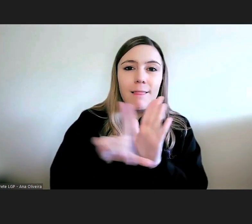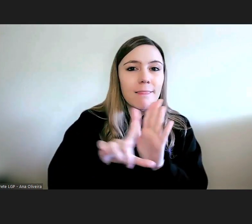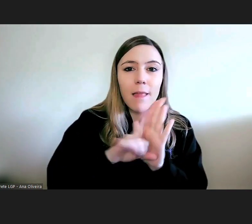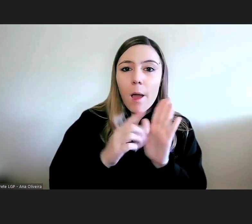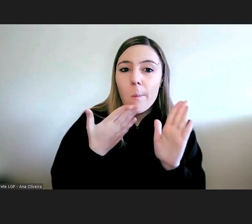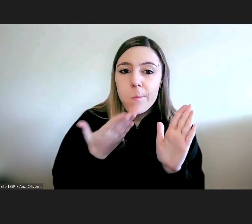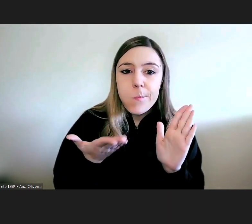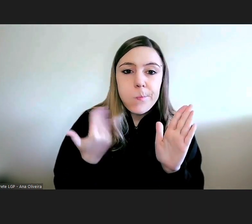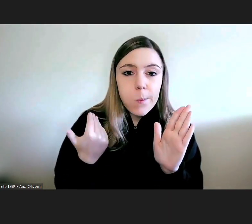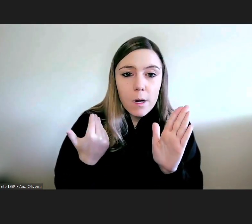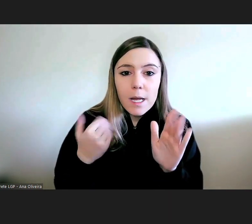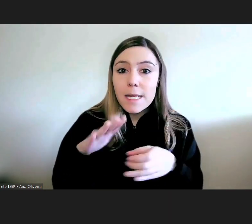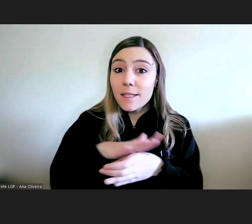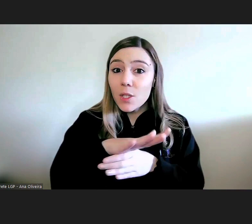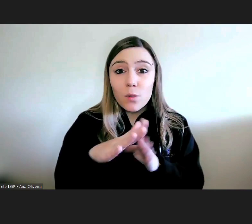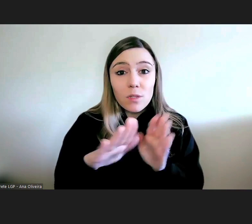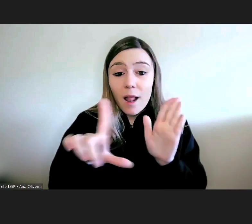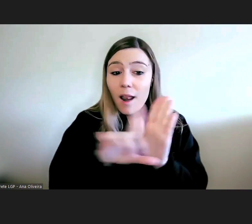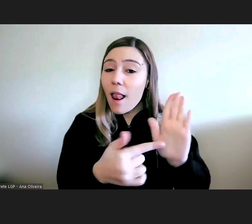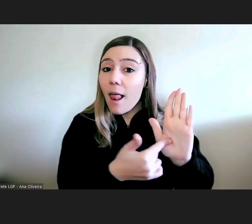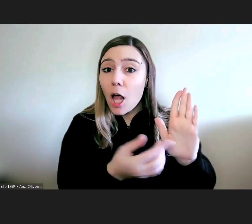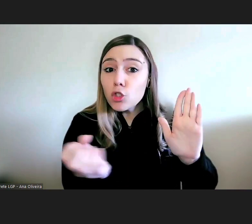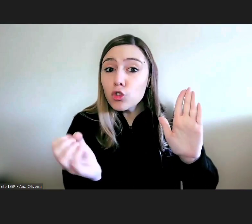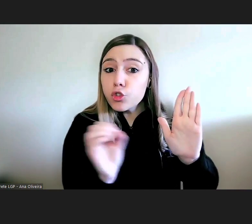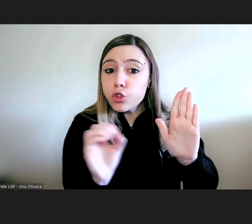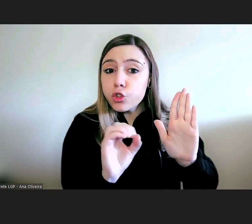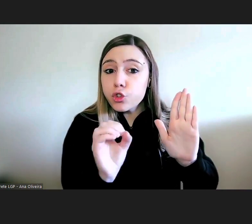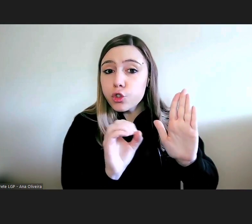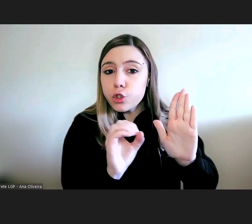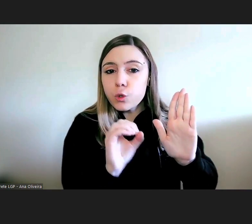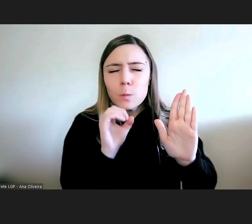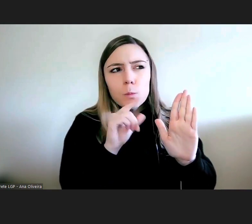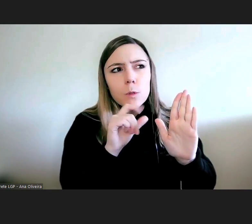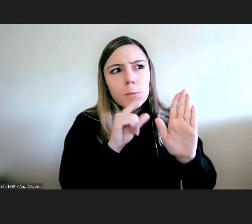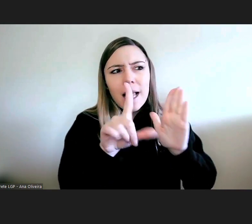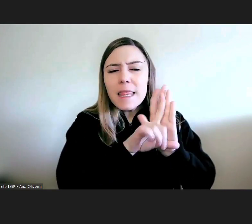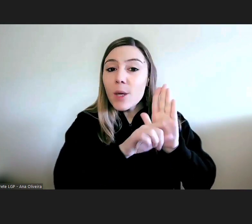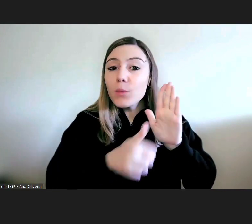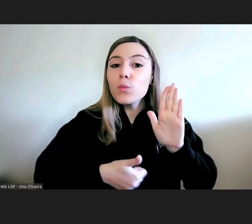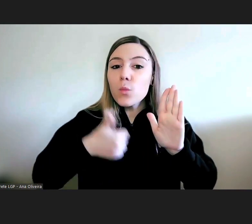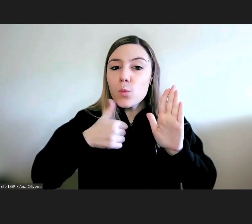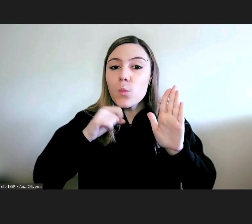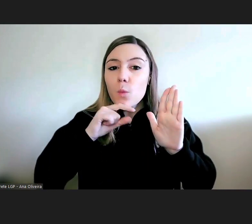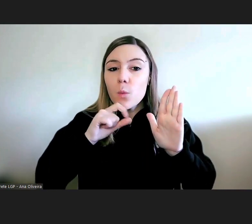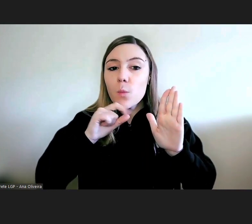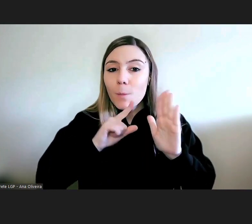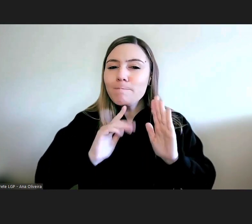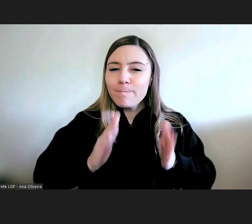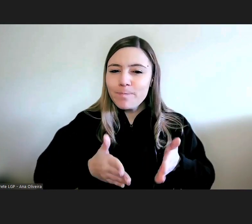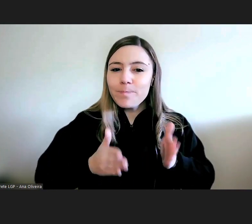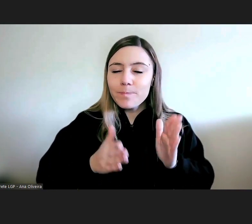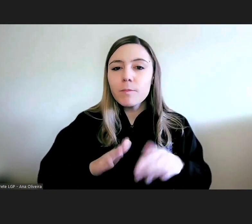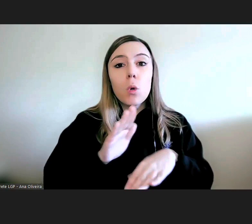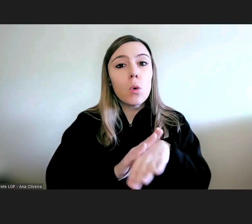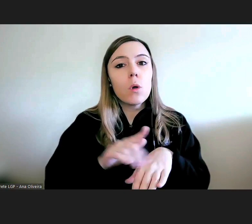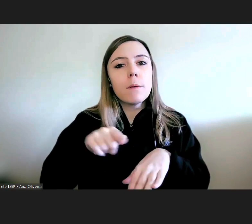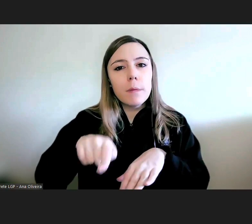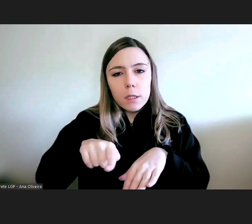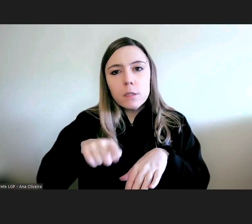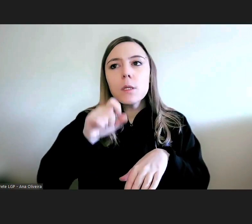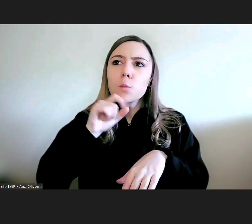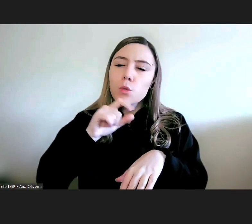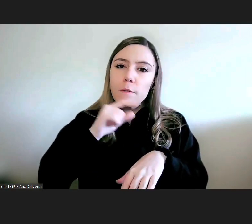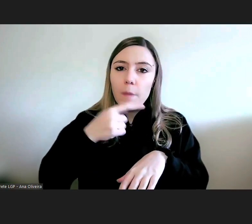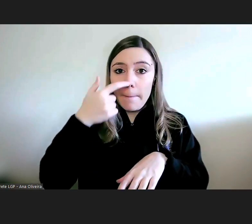questões que não estão previstas possibilidades de melhoria da lei e portanto também aí é possível o provedor de